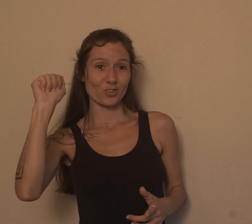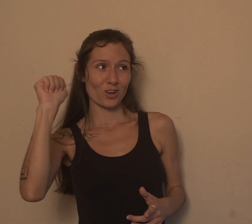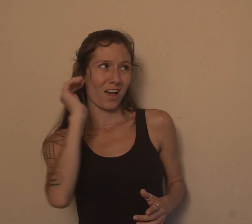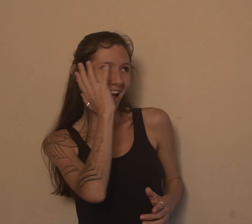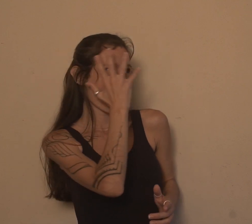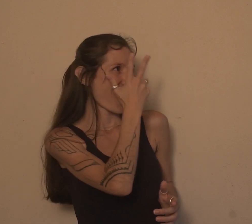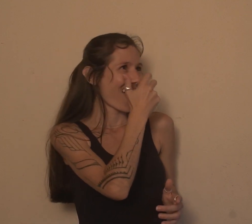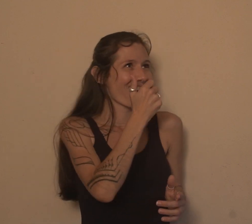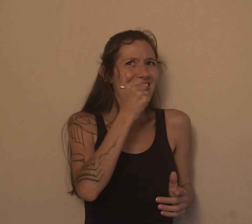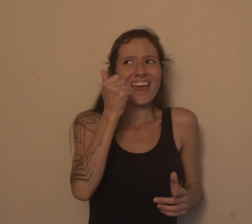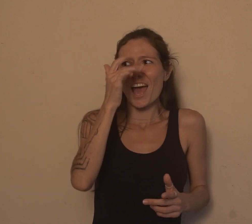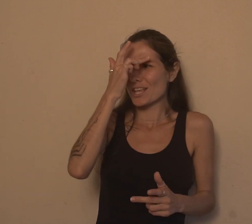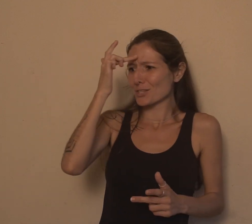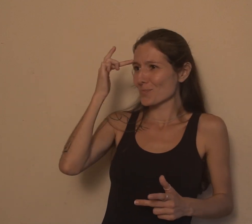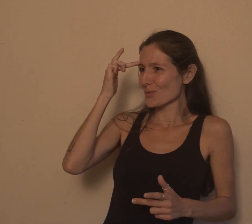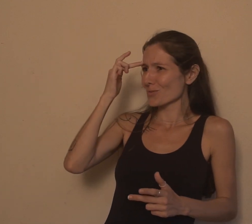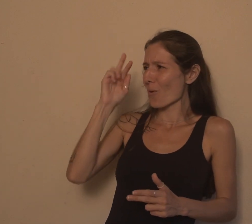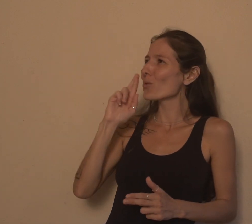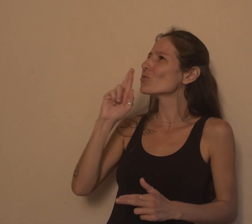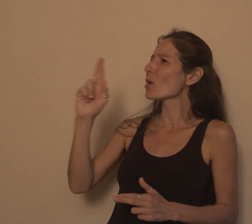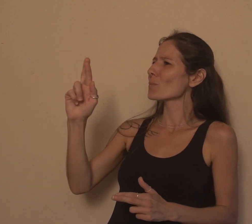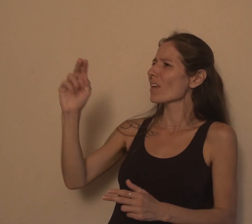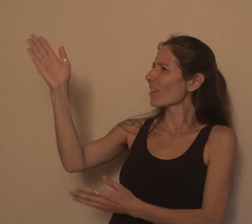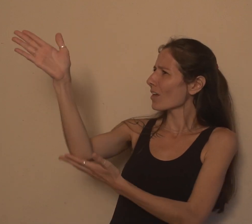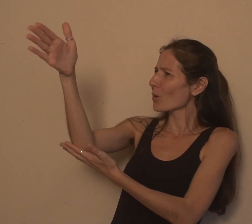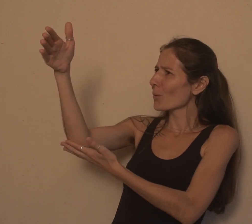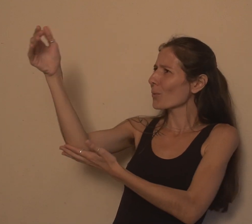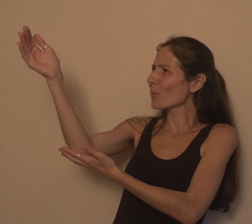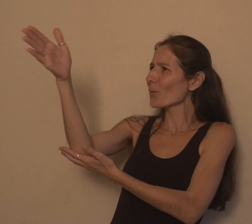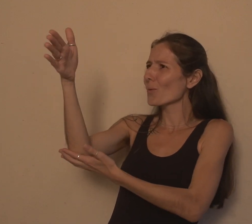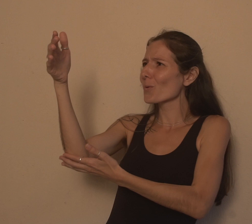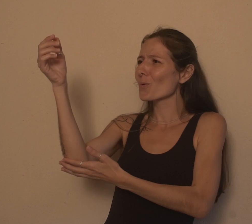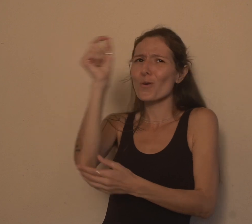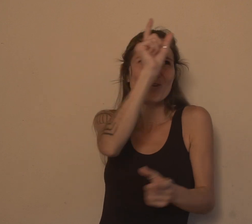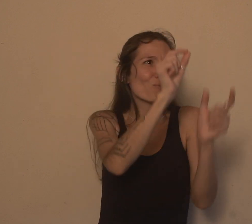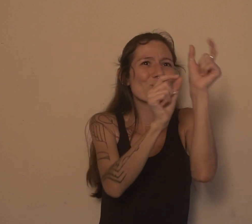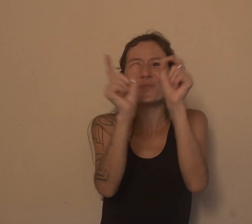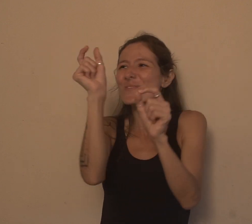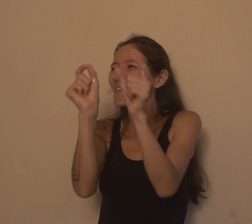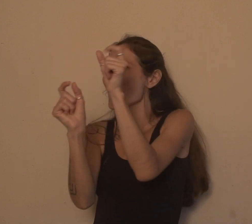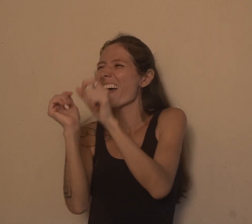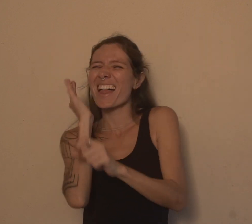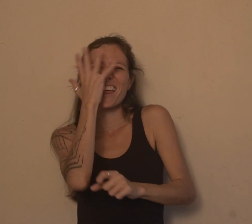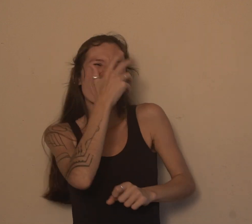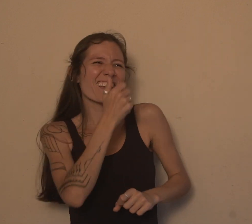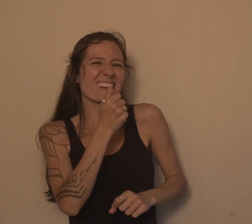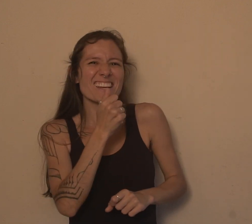das pessoas pela bandeira, tantas cores e fitas amarradas, ainda quer ouvir mais dos fulhões sobre essa abençoada.